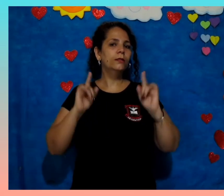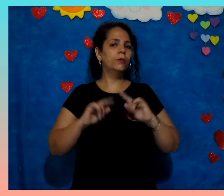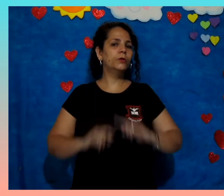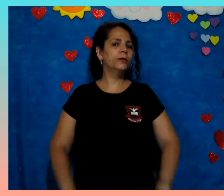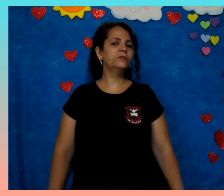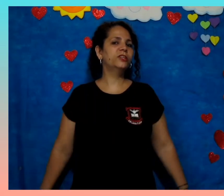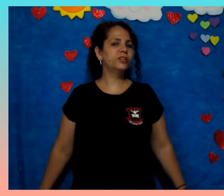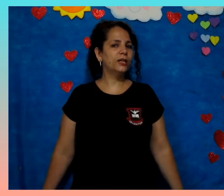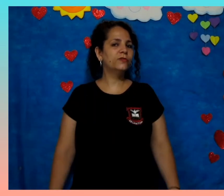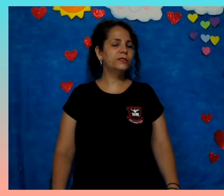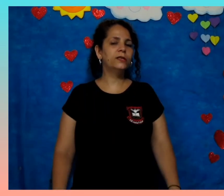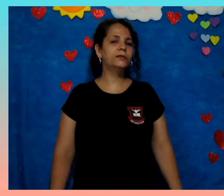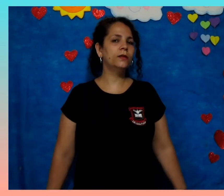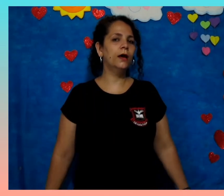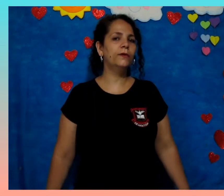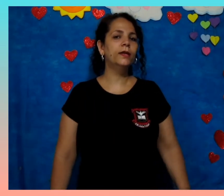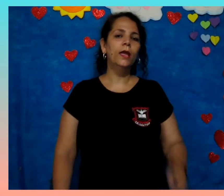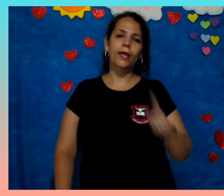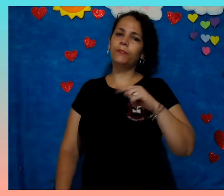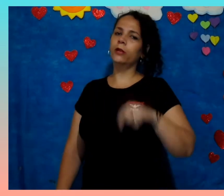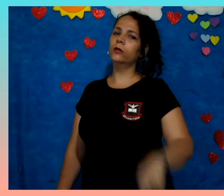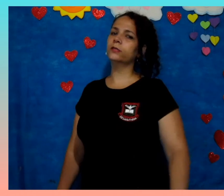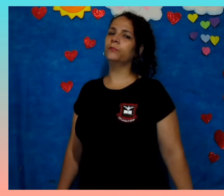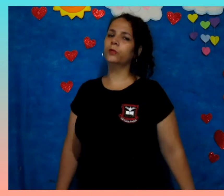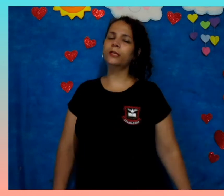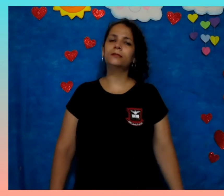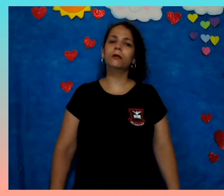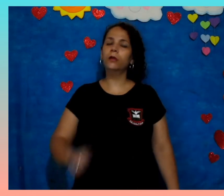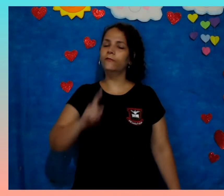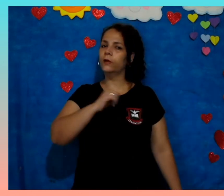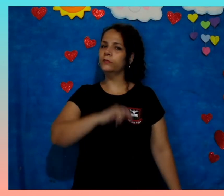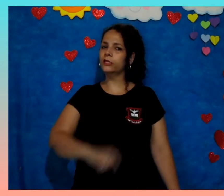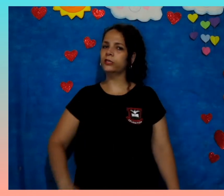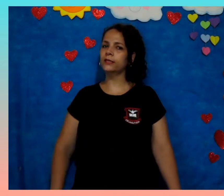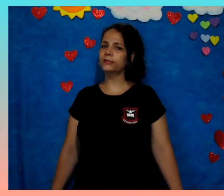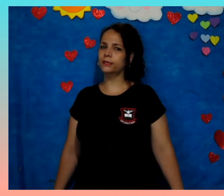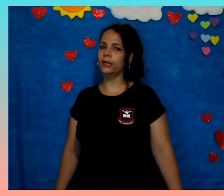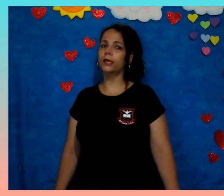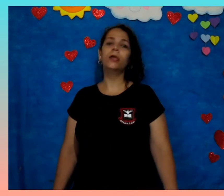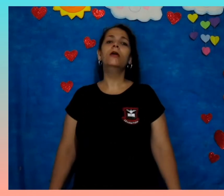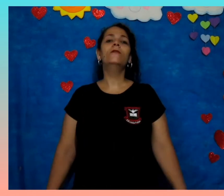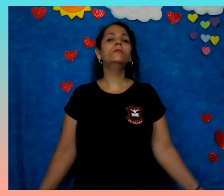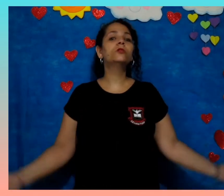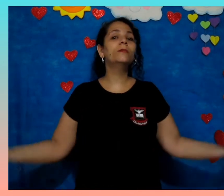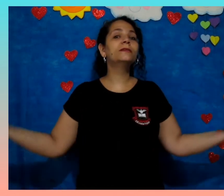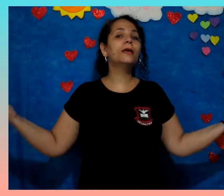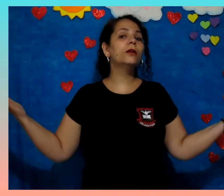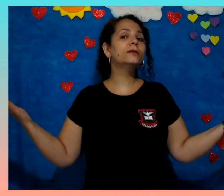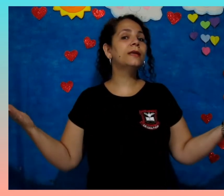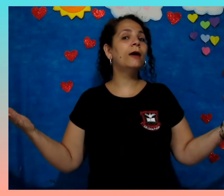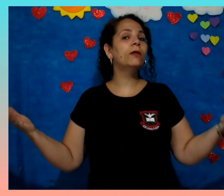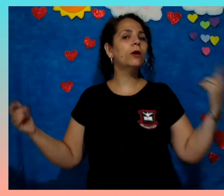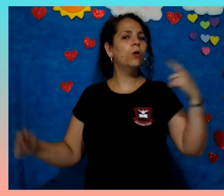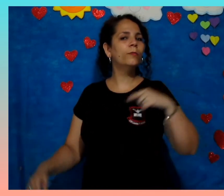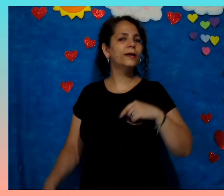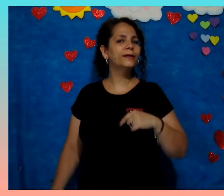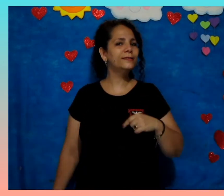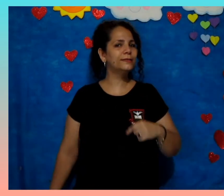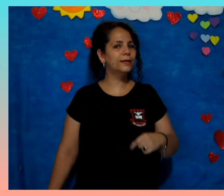Não podemos deixar de fazer isso não, hein? É pra nossa proteção, não vamos esquecer. Vamos começar a nossa aula com uma canção.